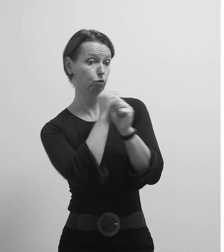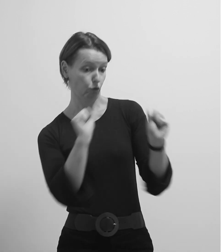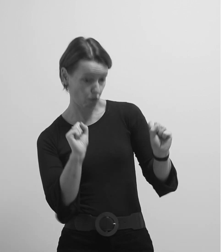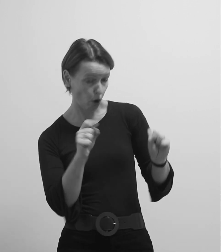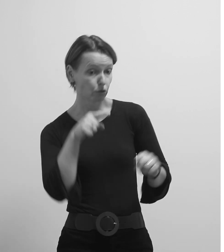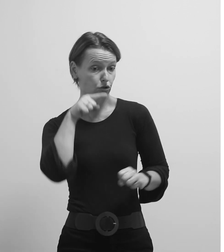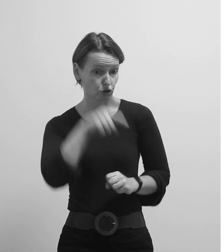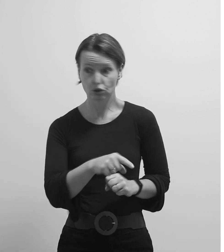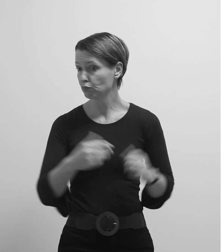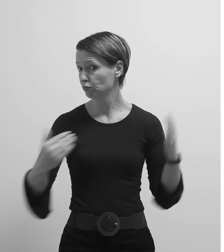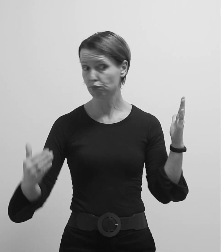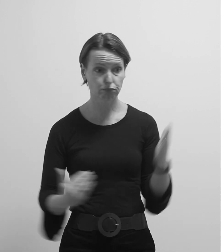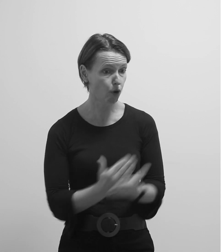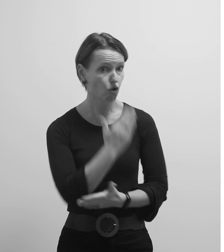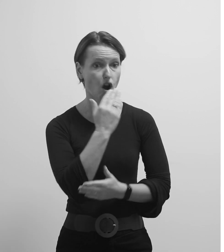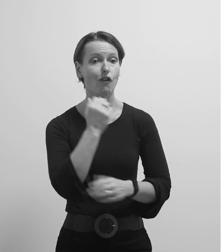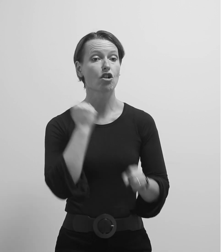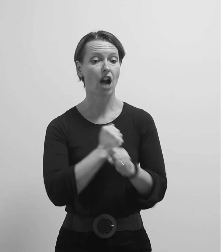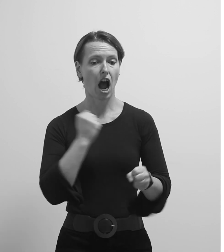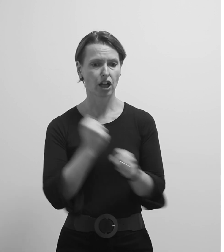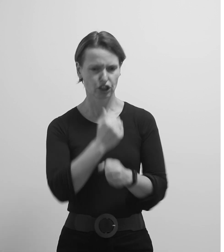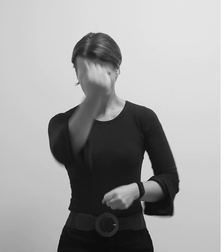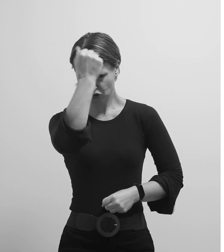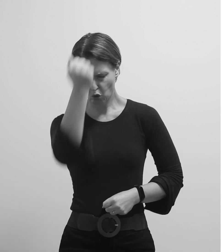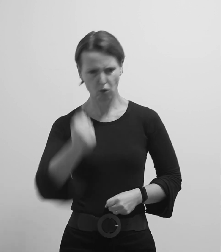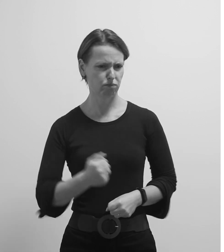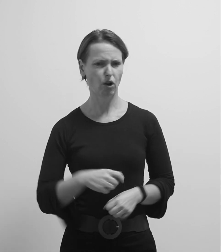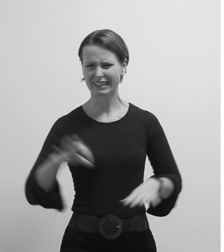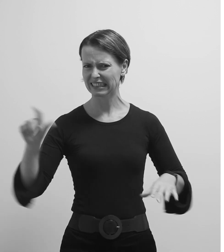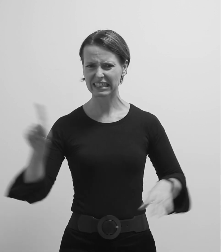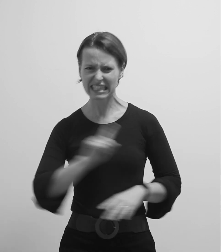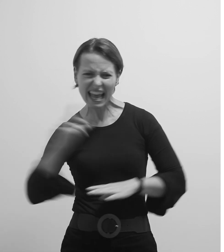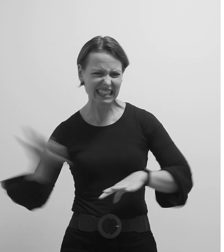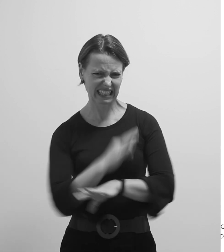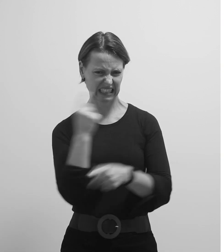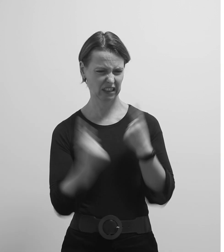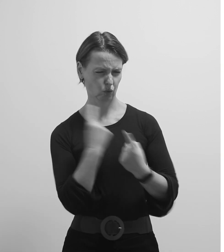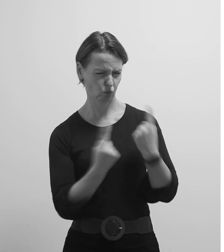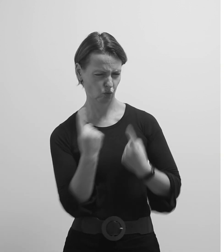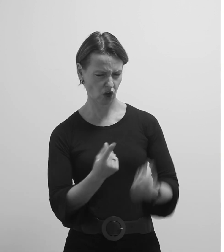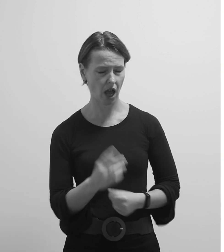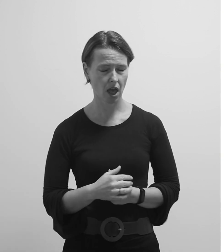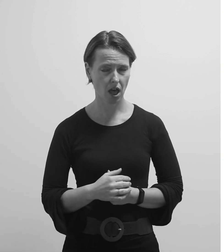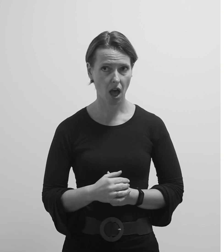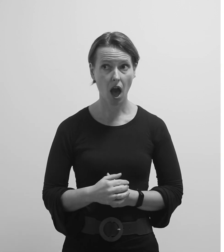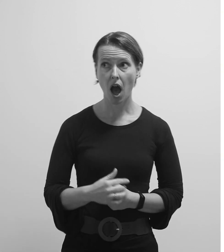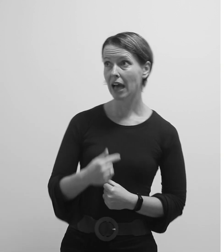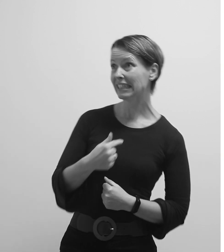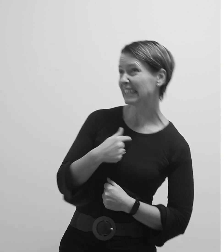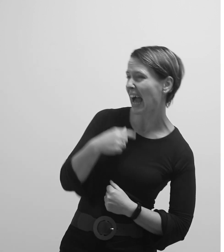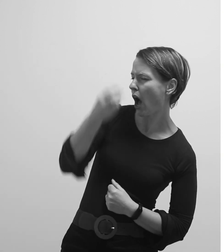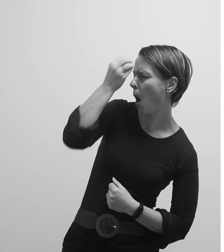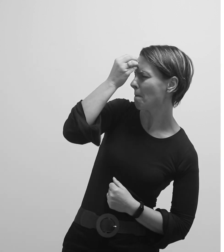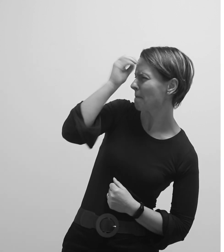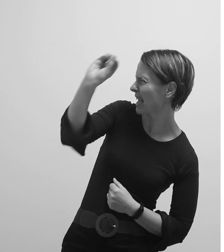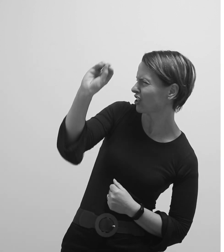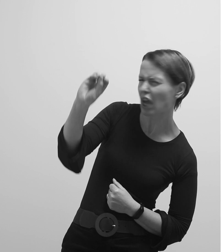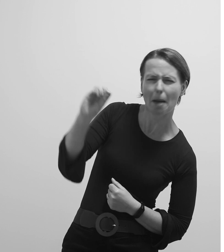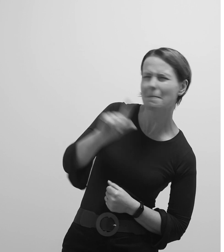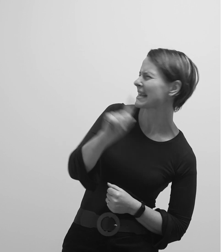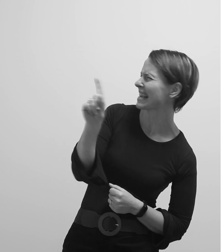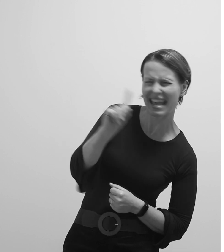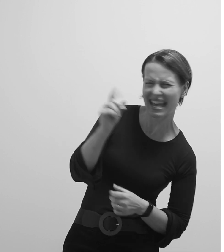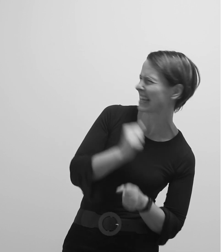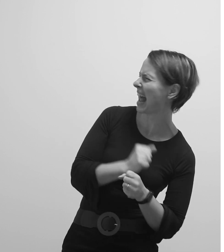oslobodim, opet ćeš raditi gluposti i otežavati mi život. Onda ti obećavam